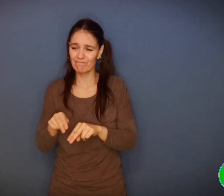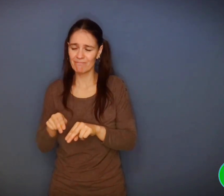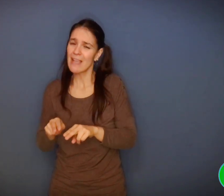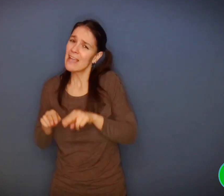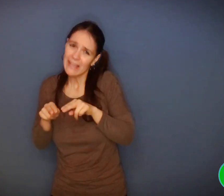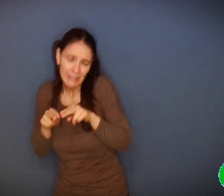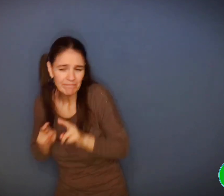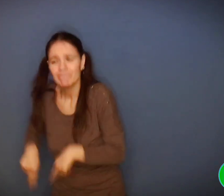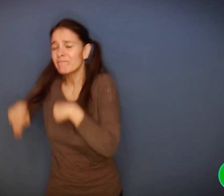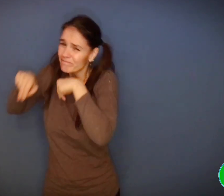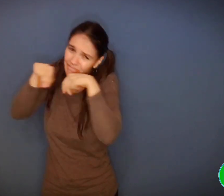cochon.